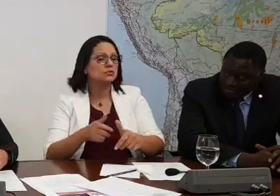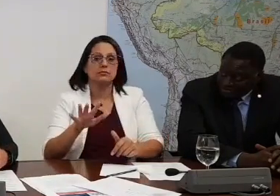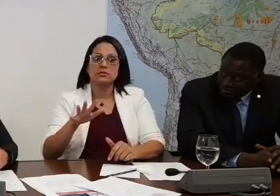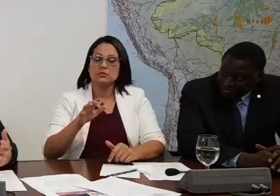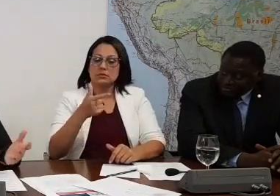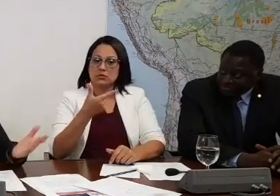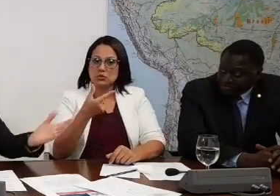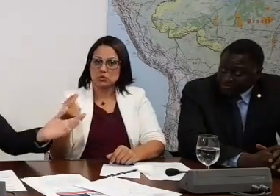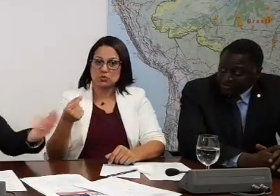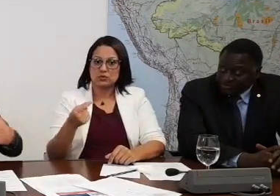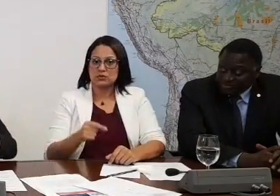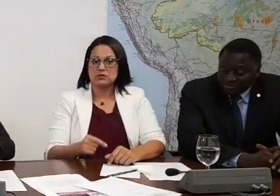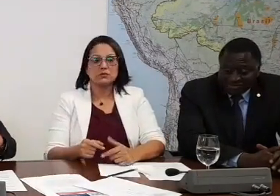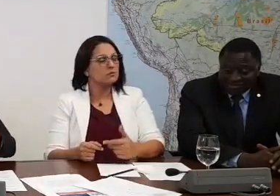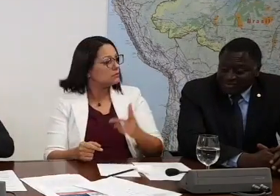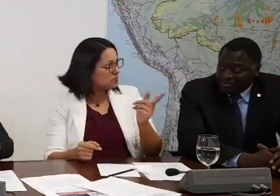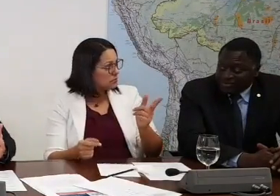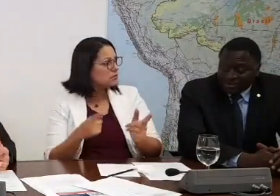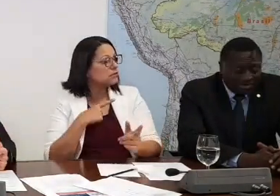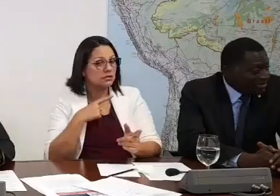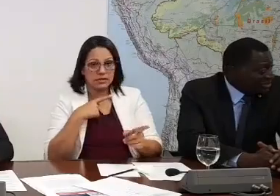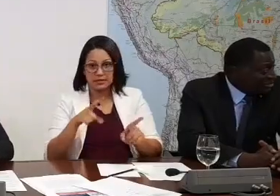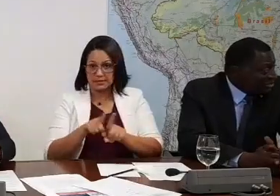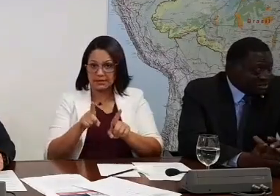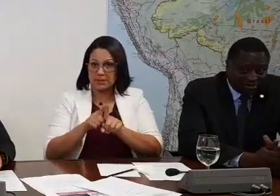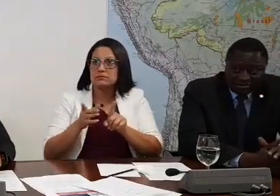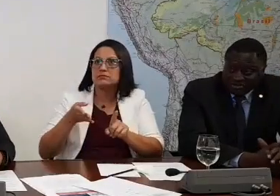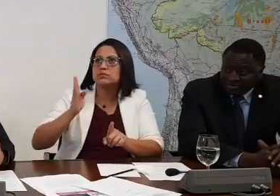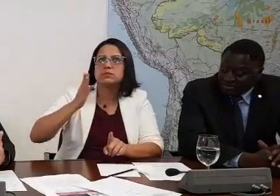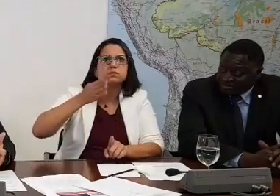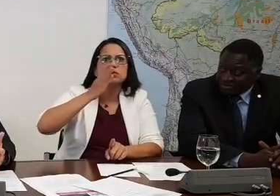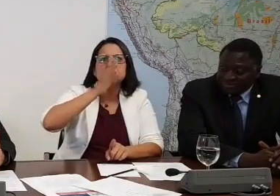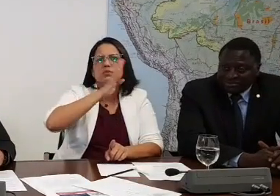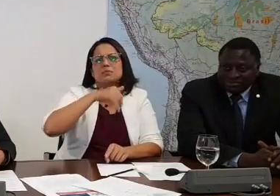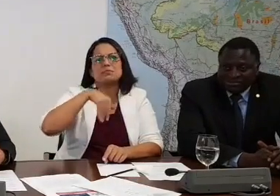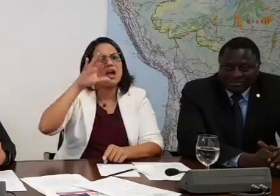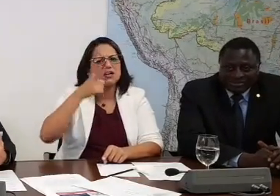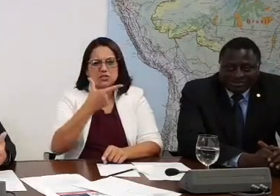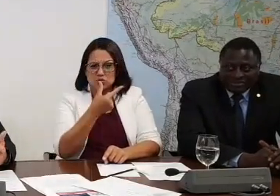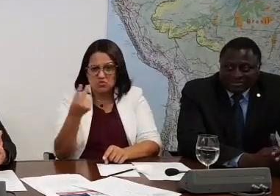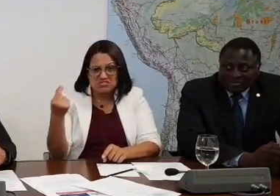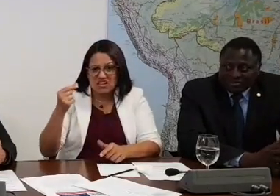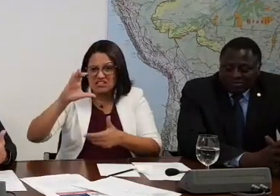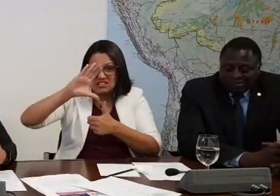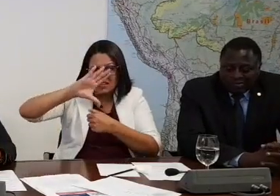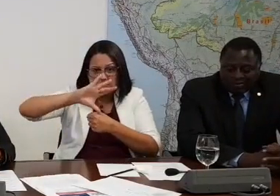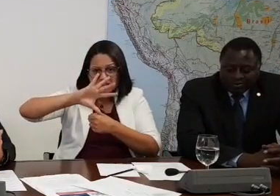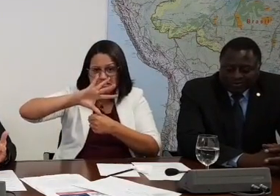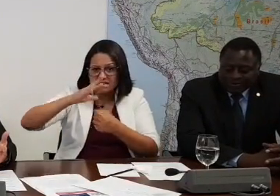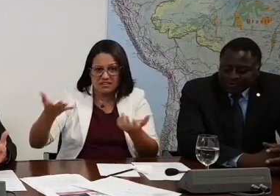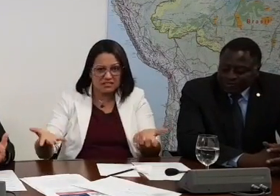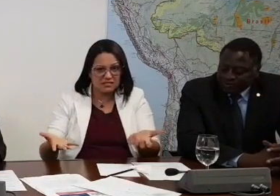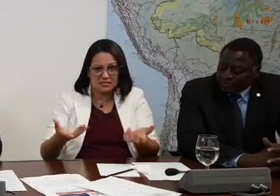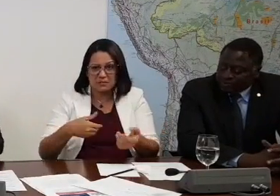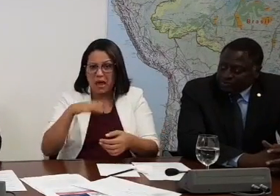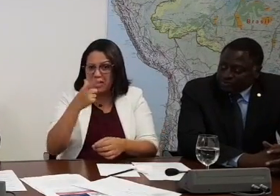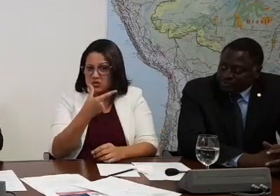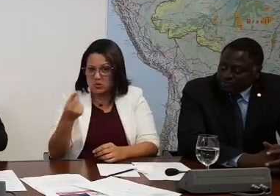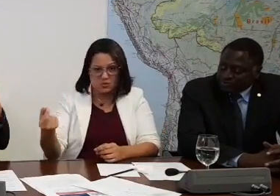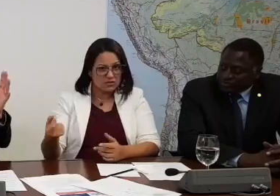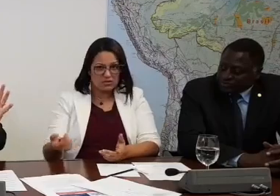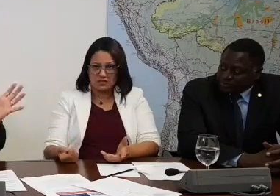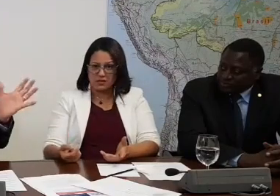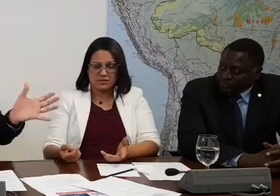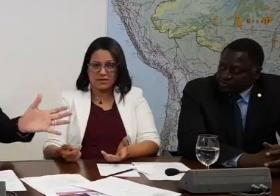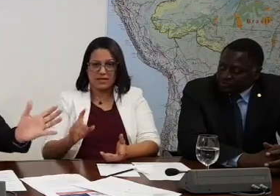Quanto de missões? Ah, porque tem também missões. Eu tenho mais de 200 de embaixadas em missões, em representações. Ele vai